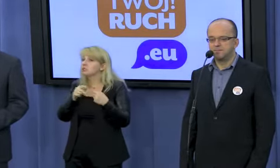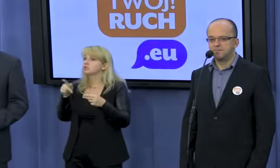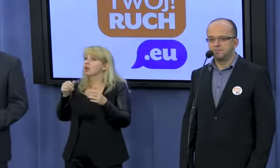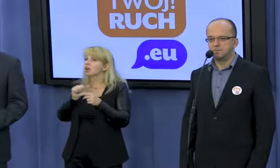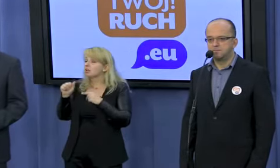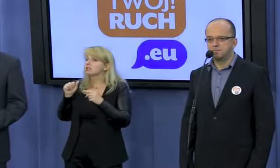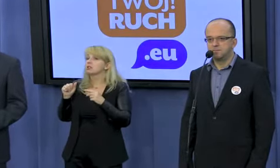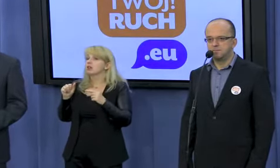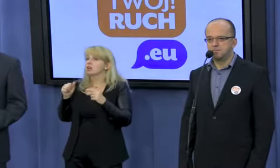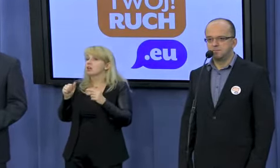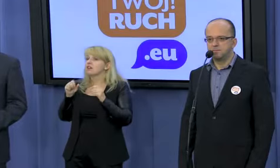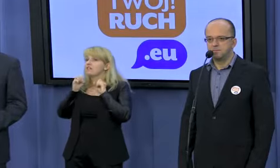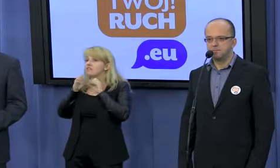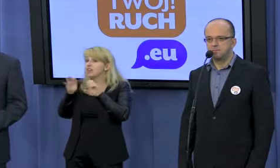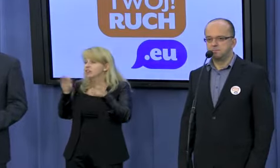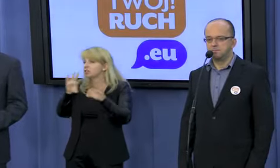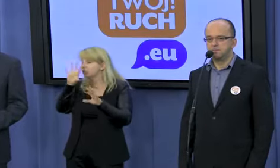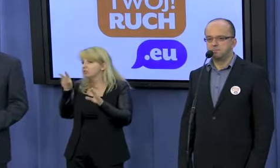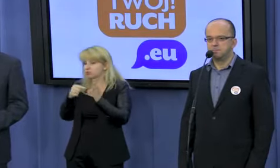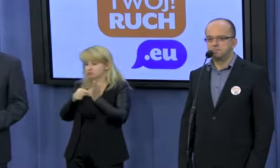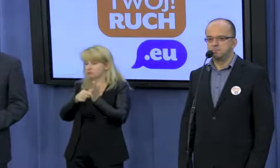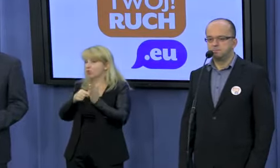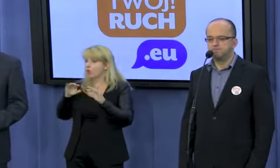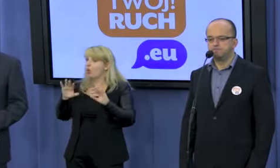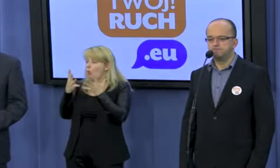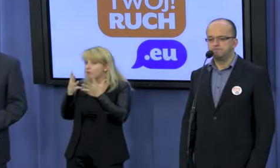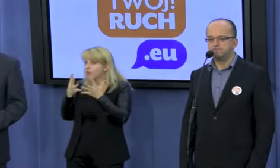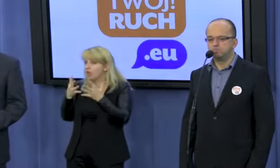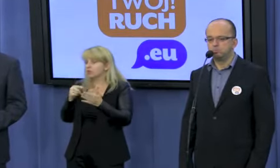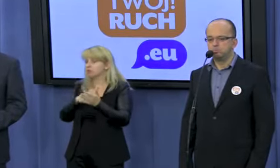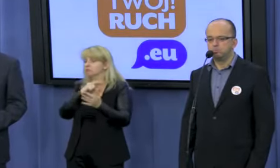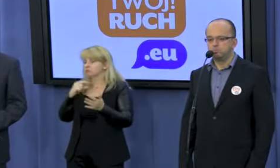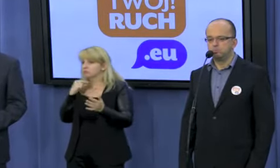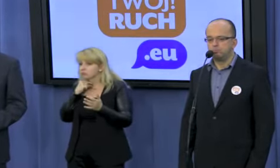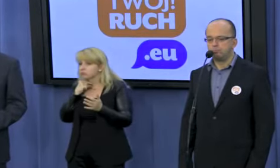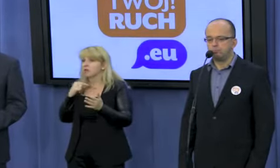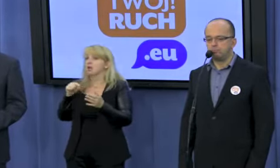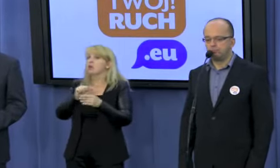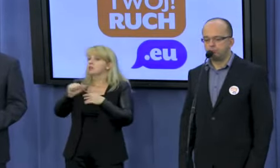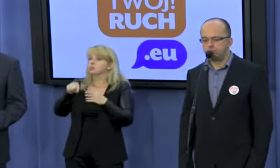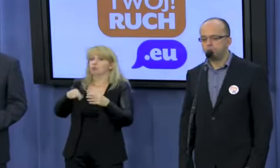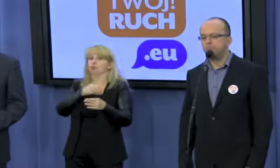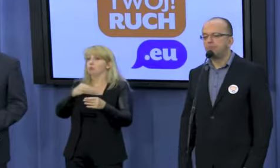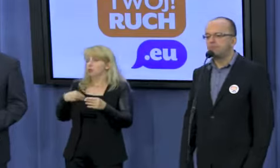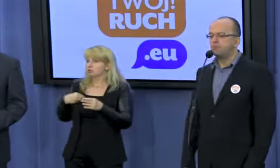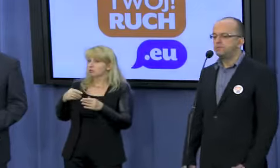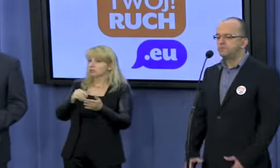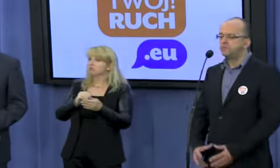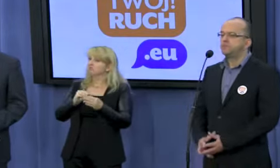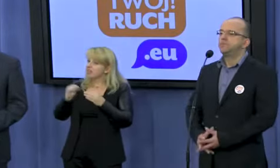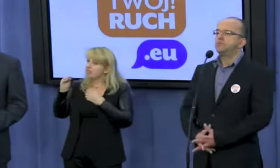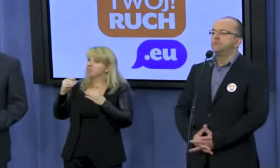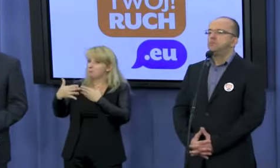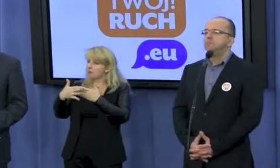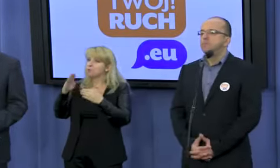udowodniła ponad 60 tysięcy ofiar tego przestępstwa. W Polsce ta skala zjawiska jest